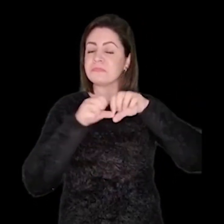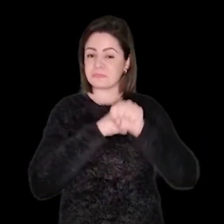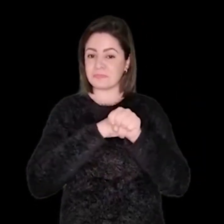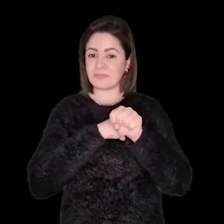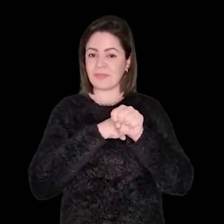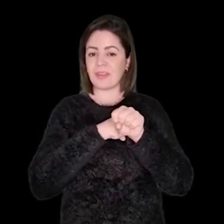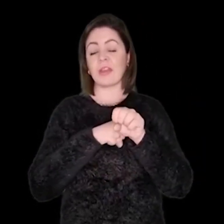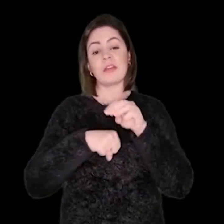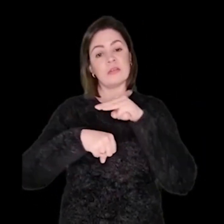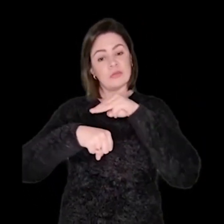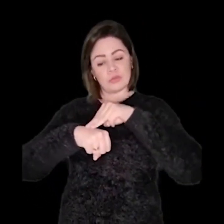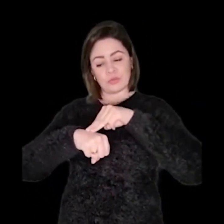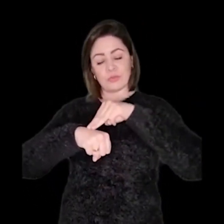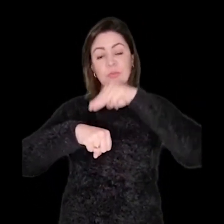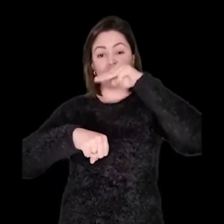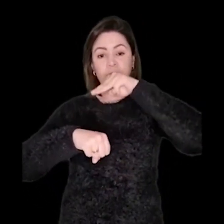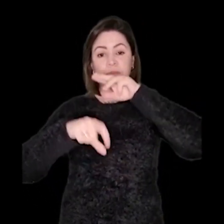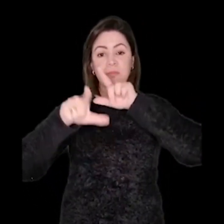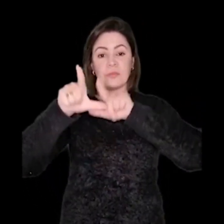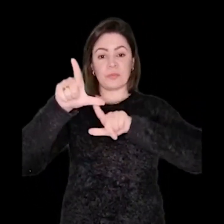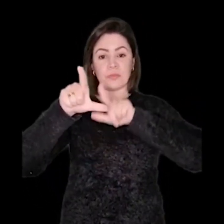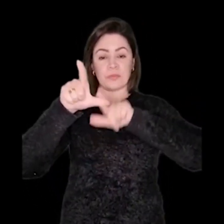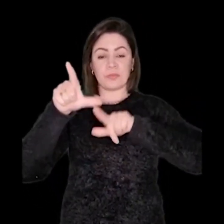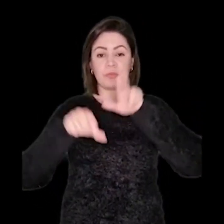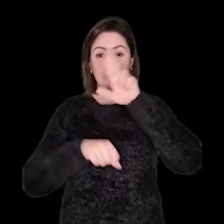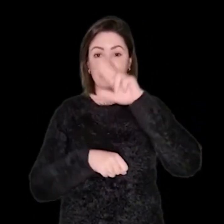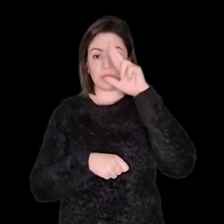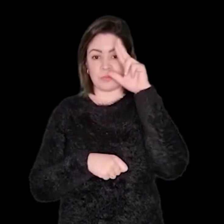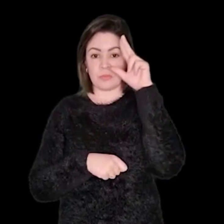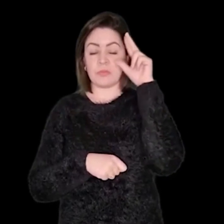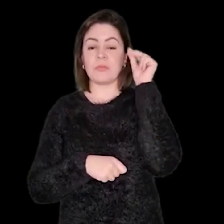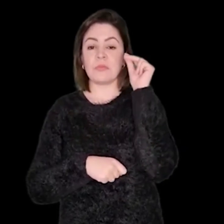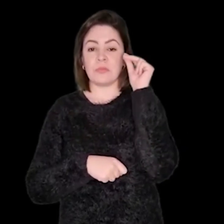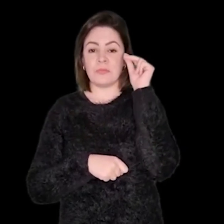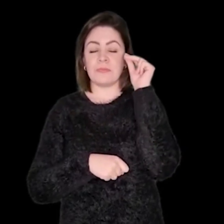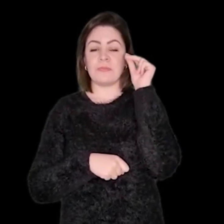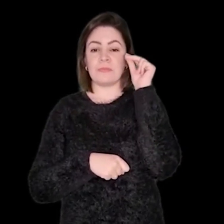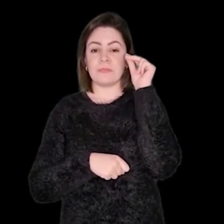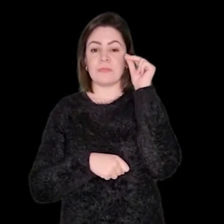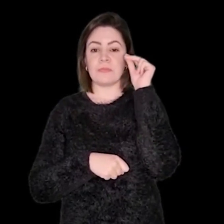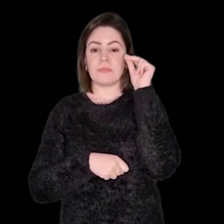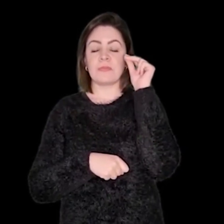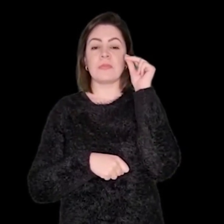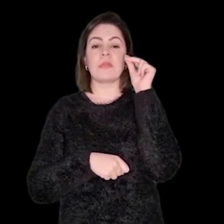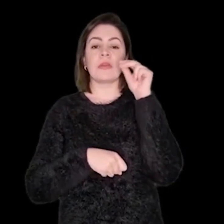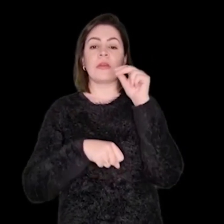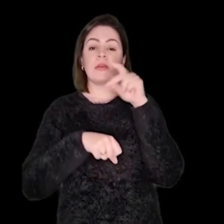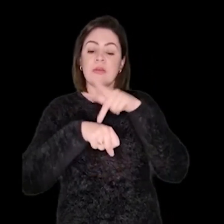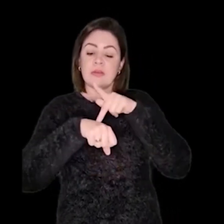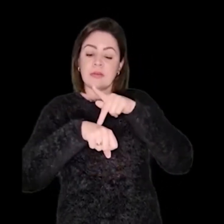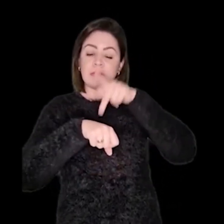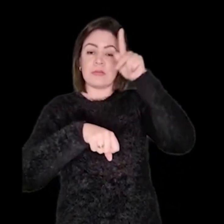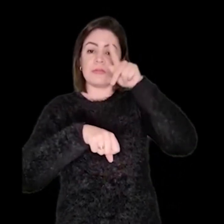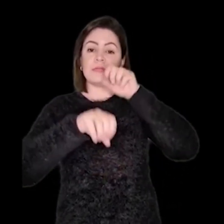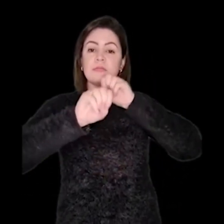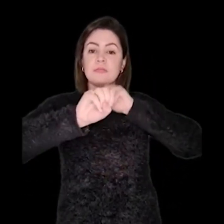Sobre a minha formação, eu sou mestra em Letras pela Unicentro. Tenho